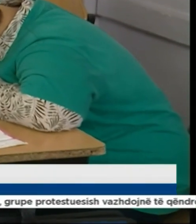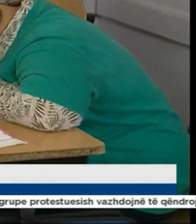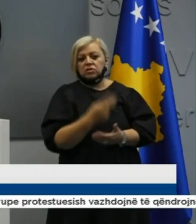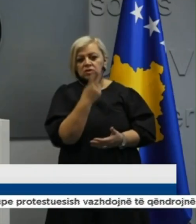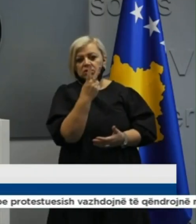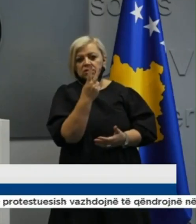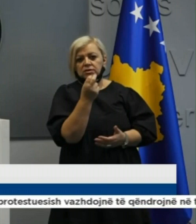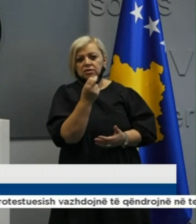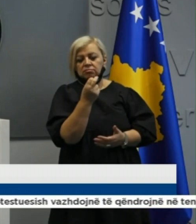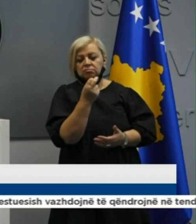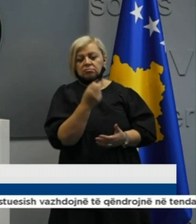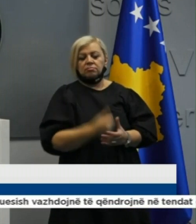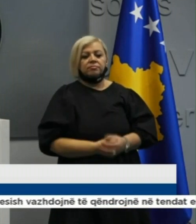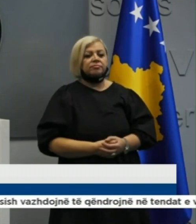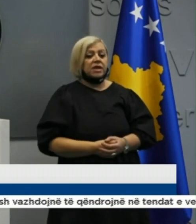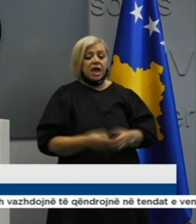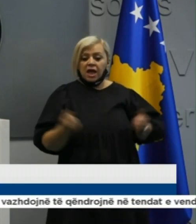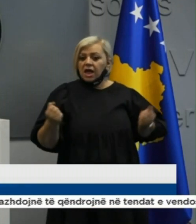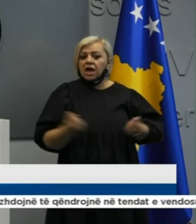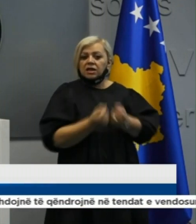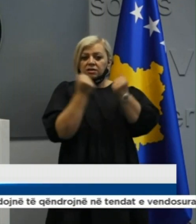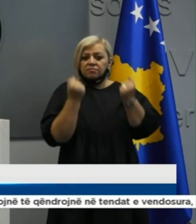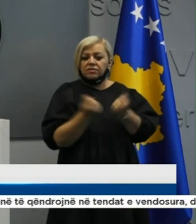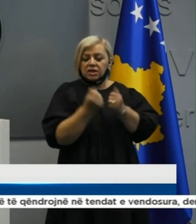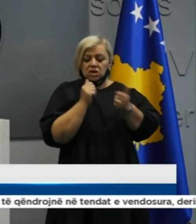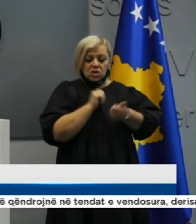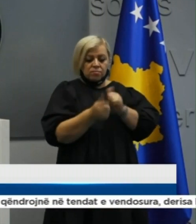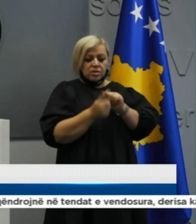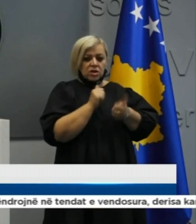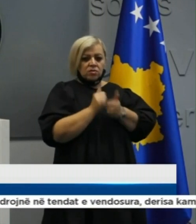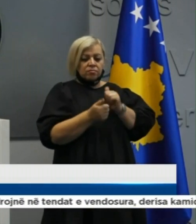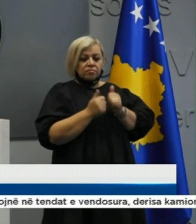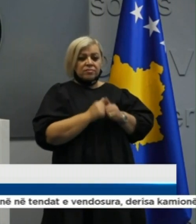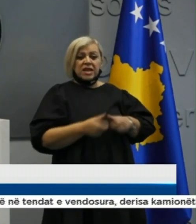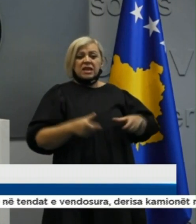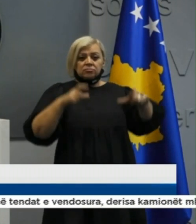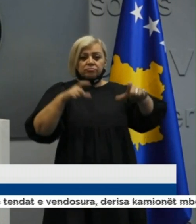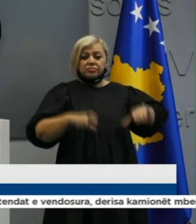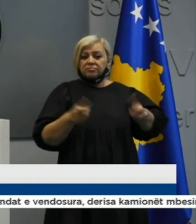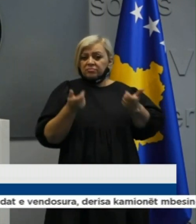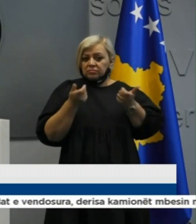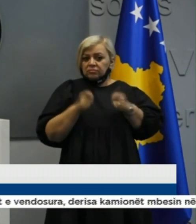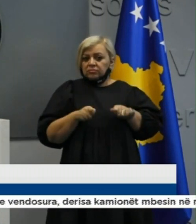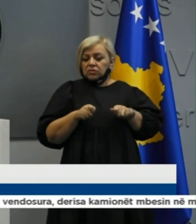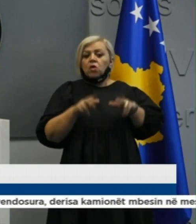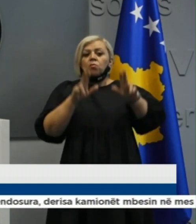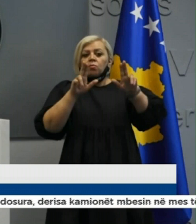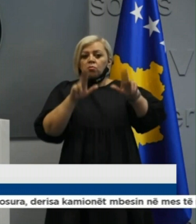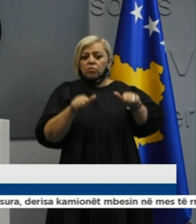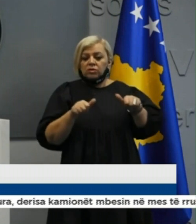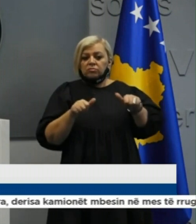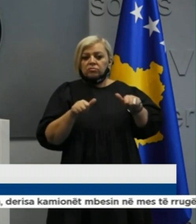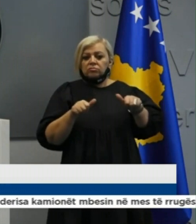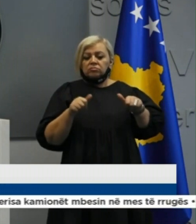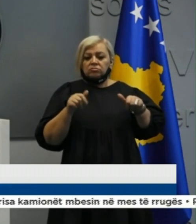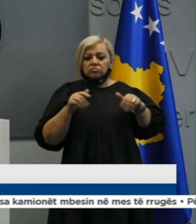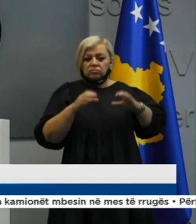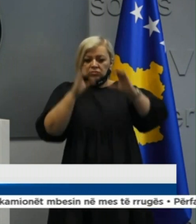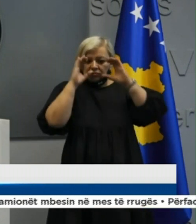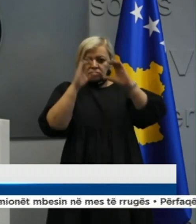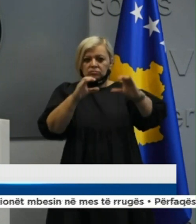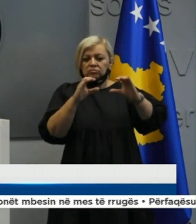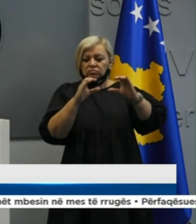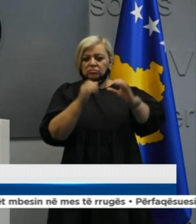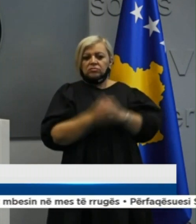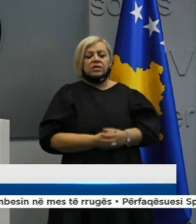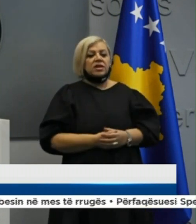grupe. Aktivitetet sportive në ambjente të mbyllura, mund të kemë prani të shikuzve deri në